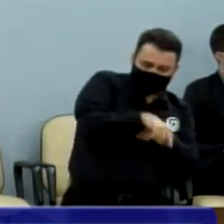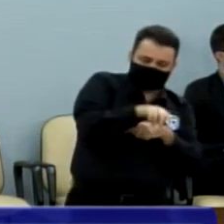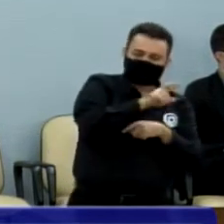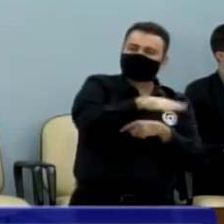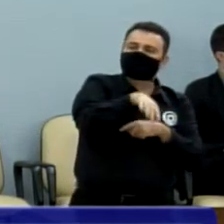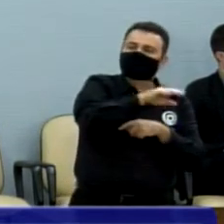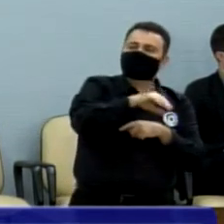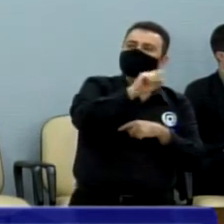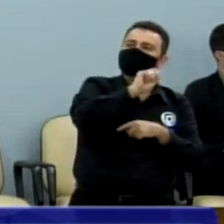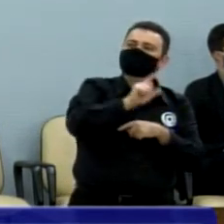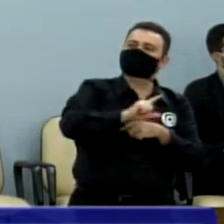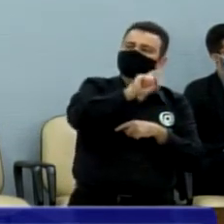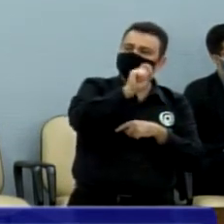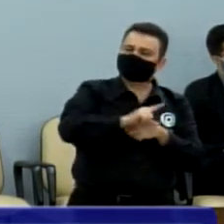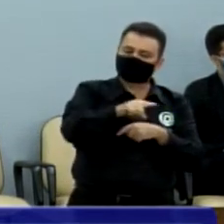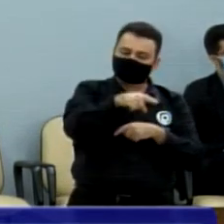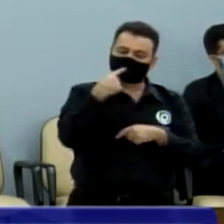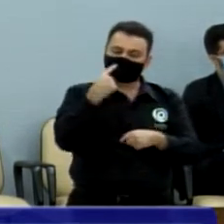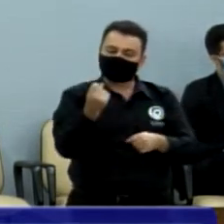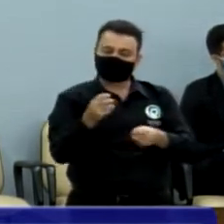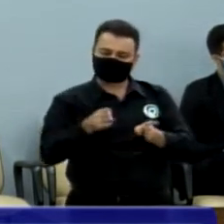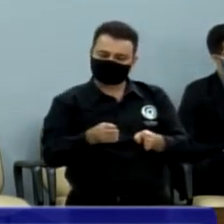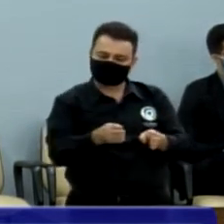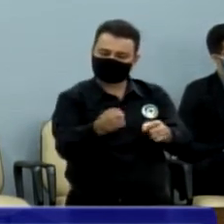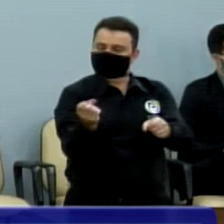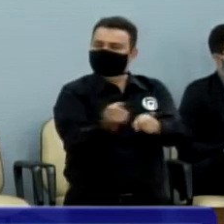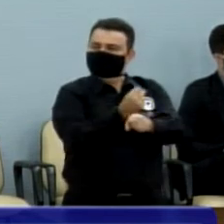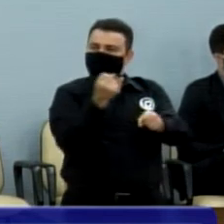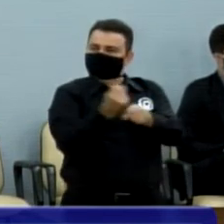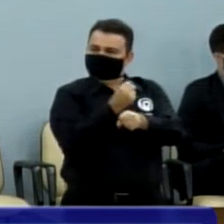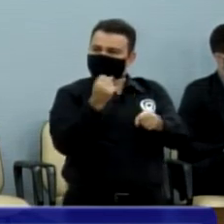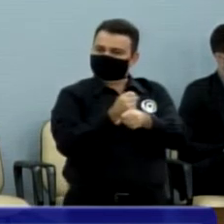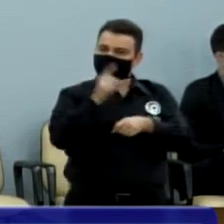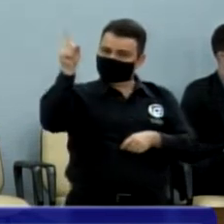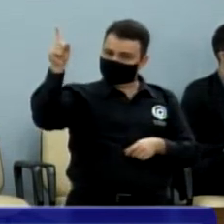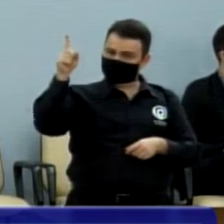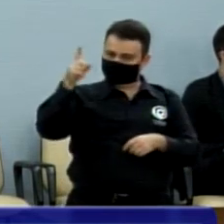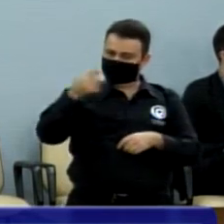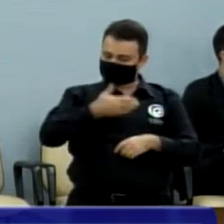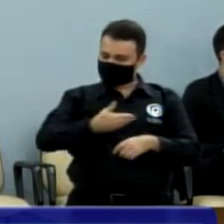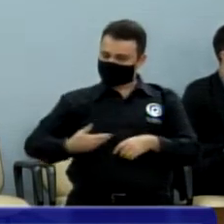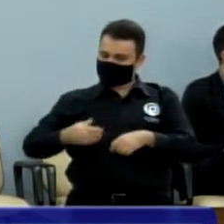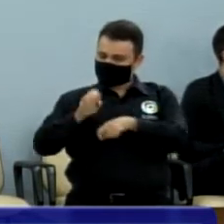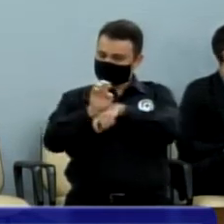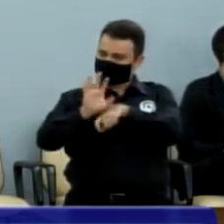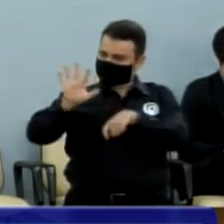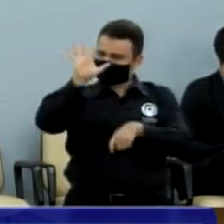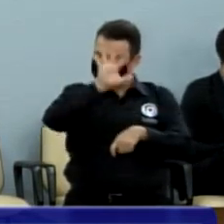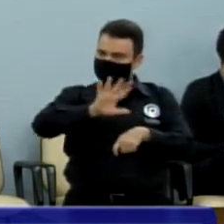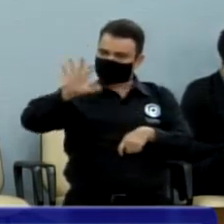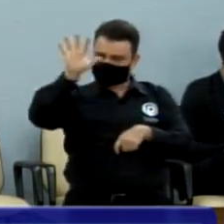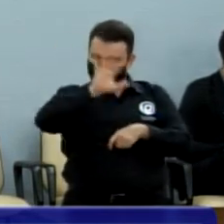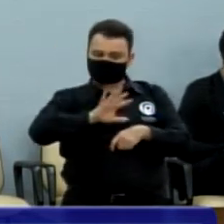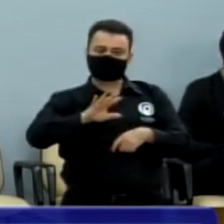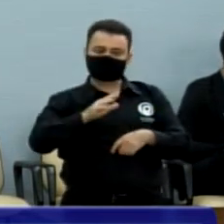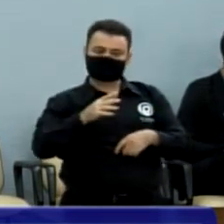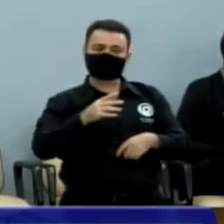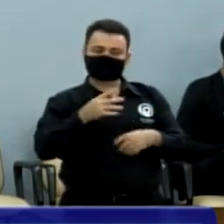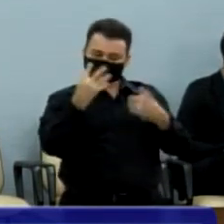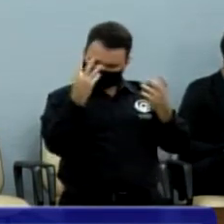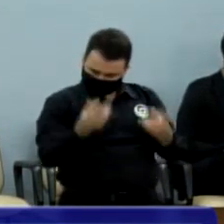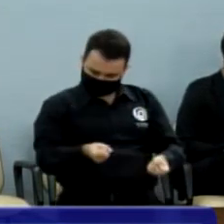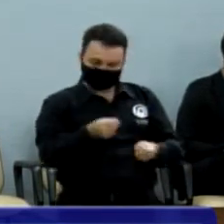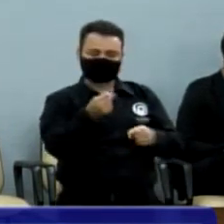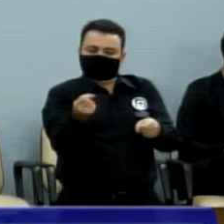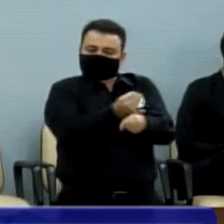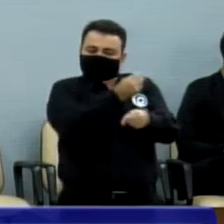tivemos êxito, o governo do Estado, o governador Rodrigo Garcia, prometeu e cumpriu, e aí começamos nessa época, eles queriam a pavimentação daquela estrada também,